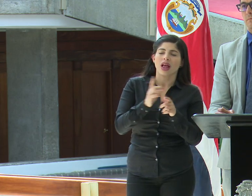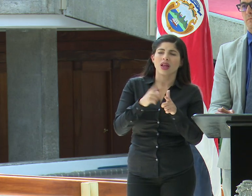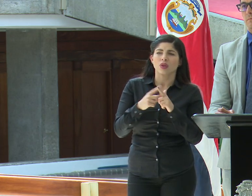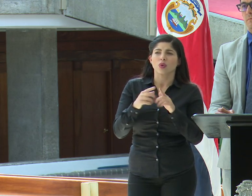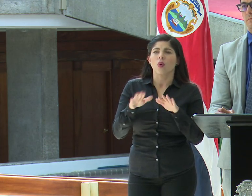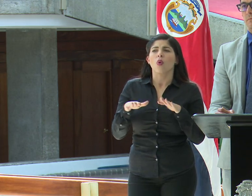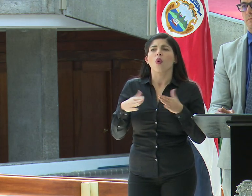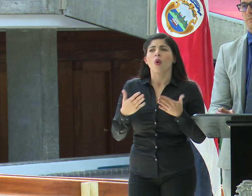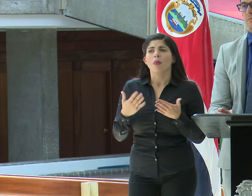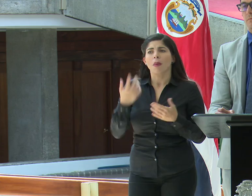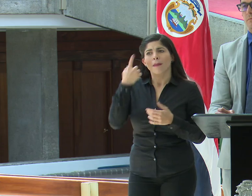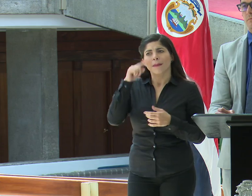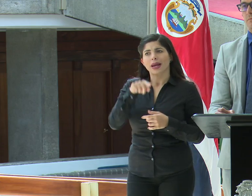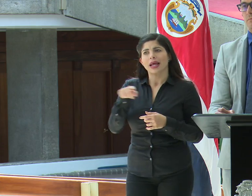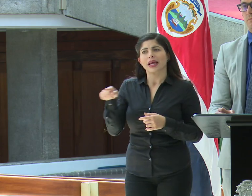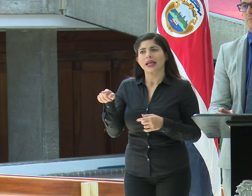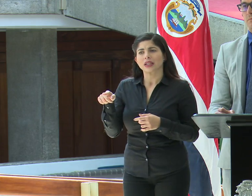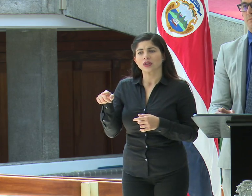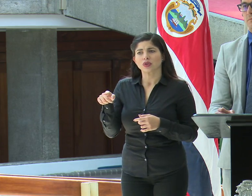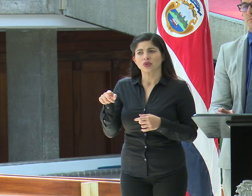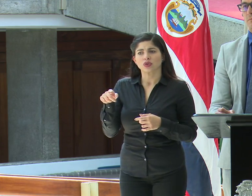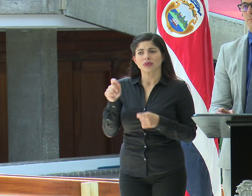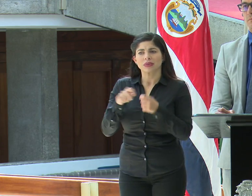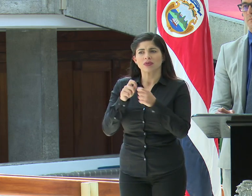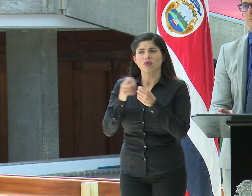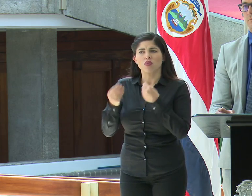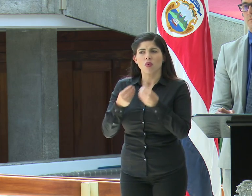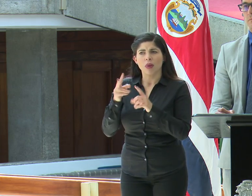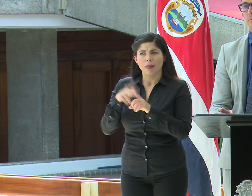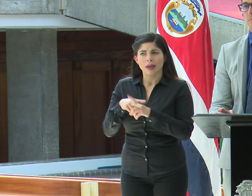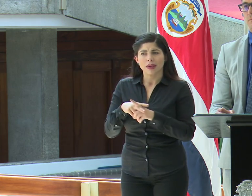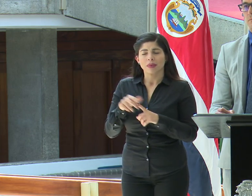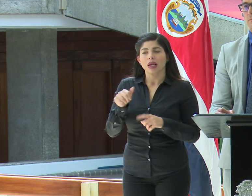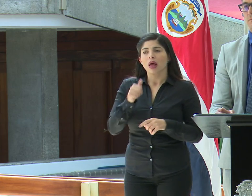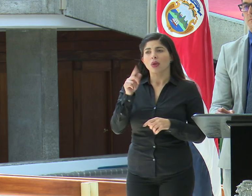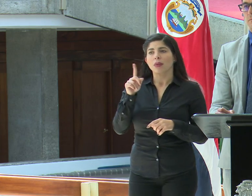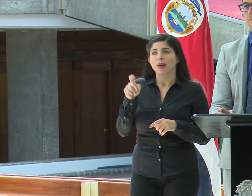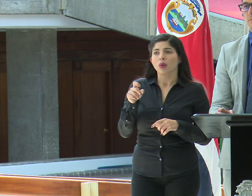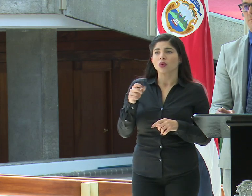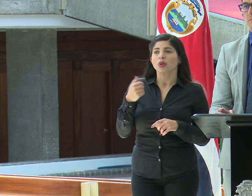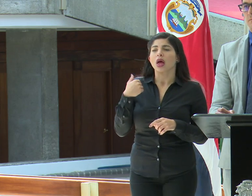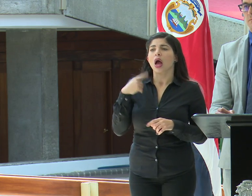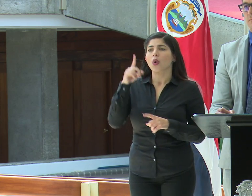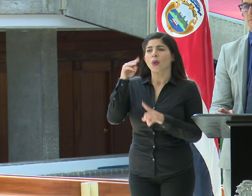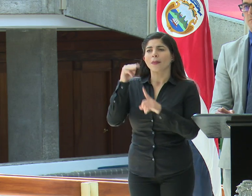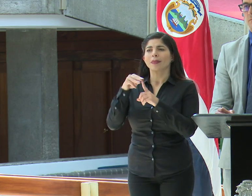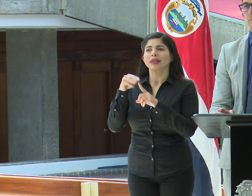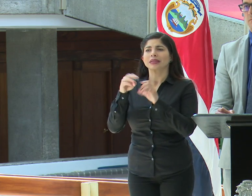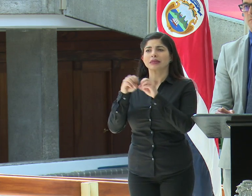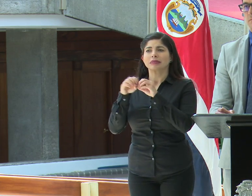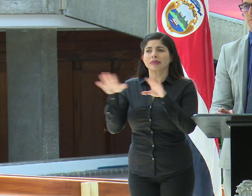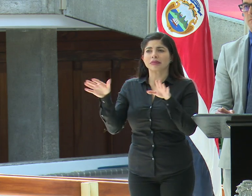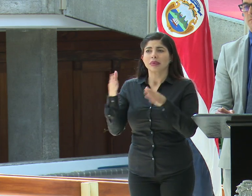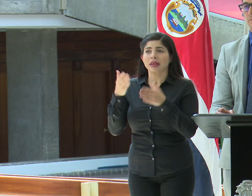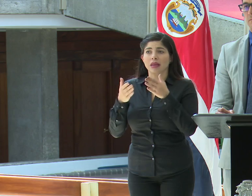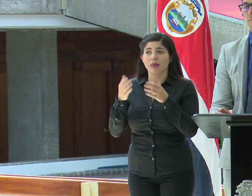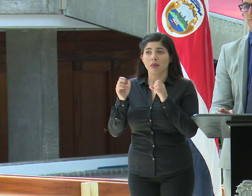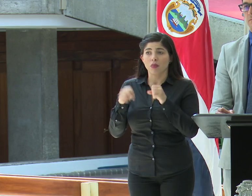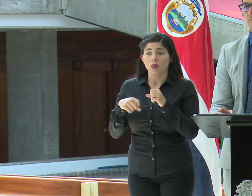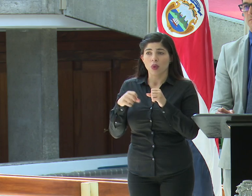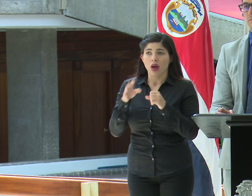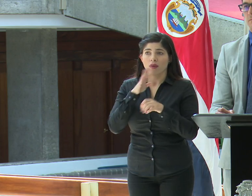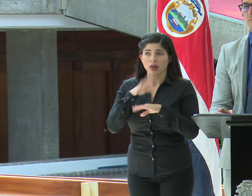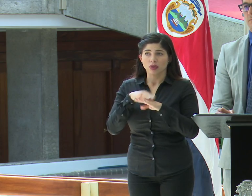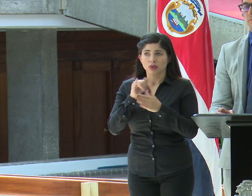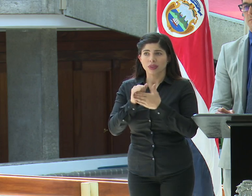el caso para ellos directamente? Y lo otro es que circula un mensaje, tal vez si se pueden referir a